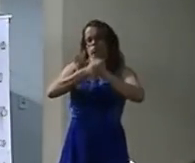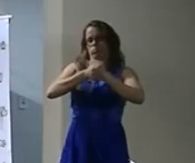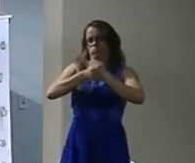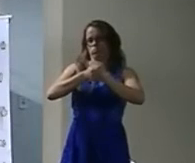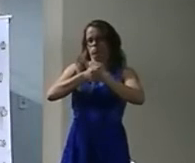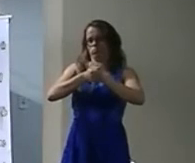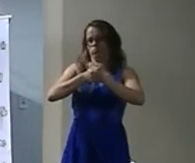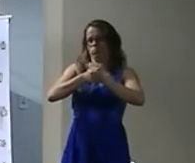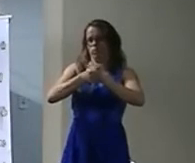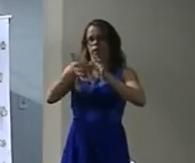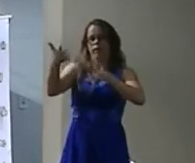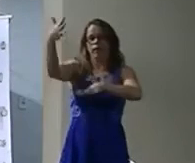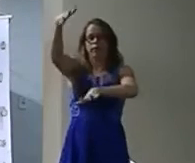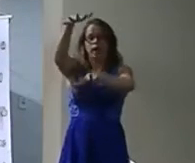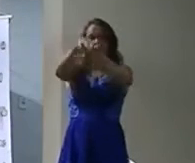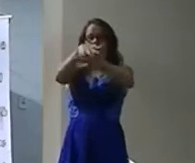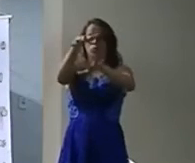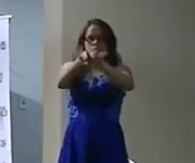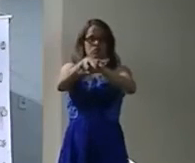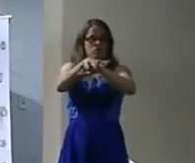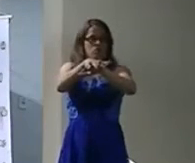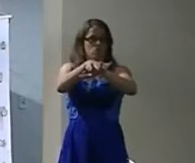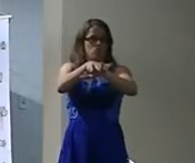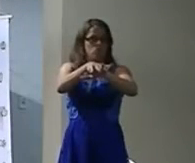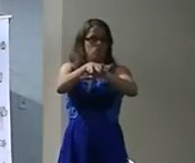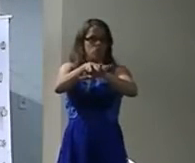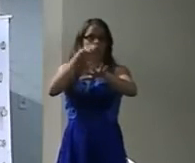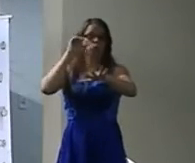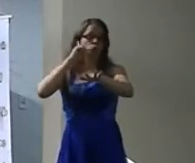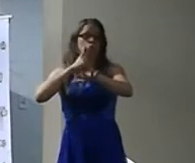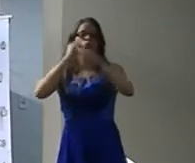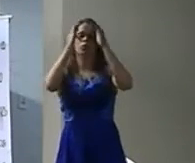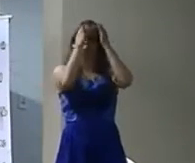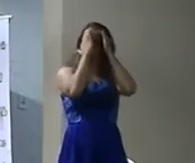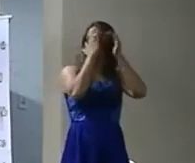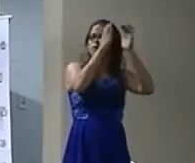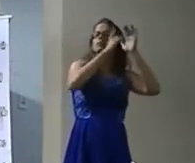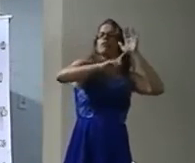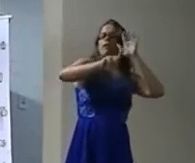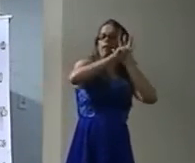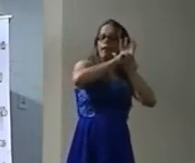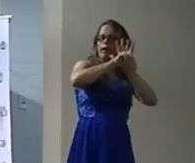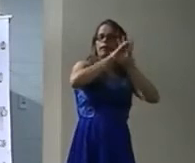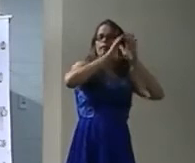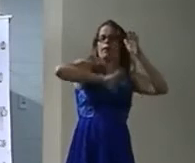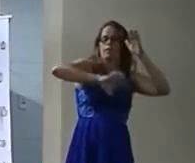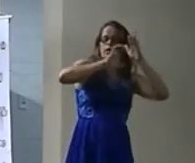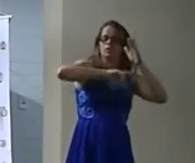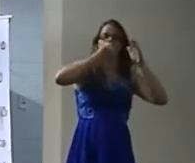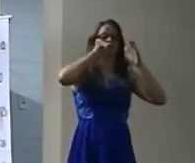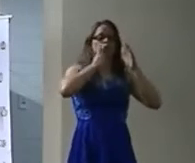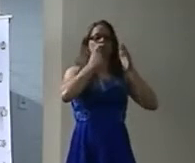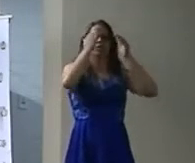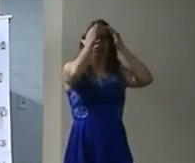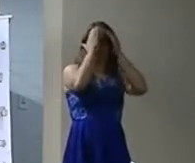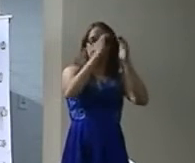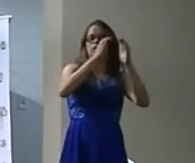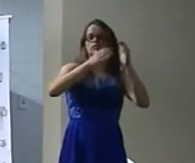Inclusiva E não arrogantemente Prepotentemente Exclusiva Ou excludente Recebi um aluno surdo